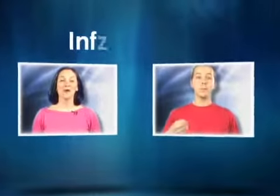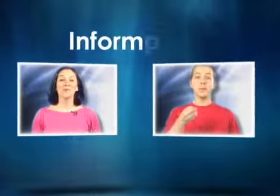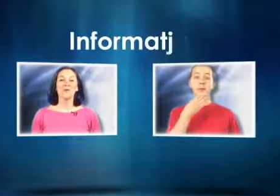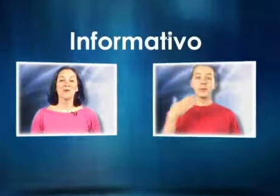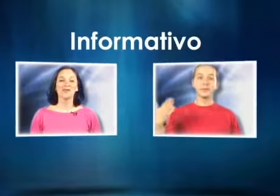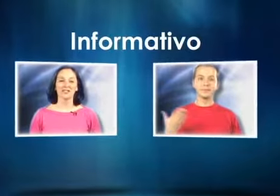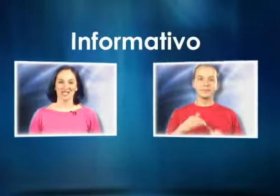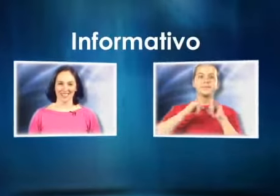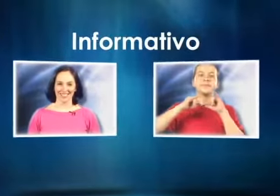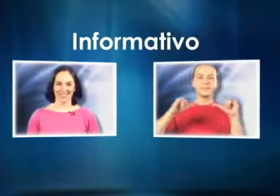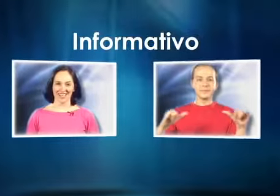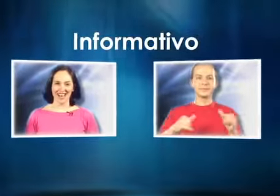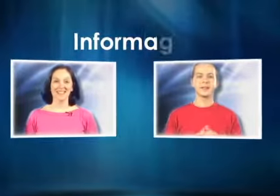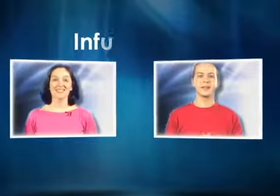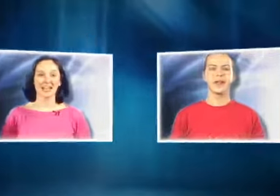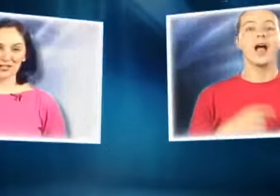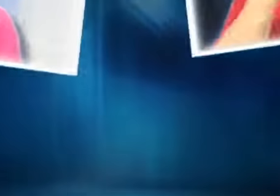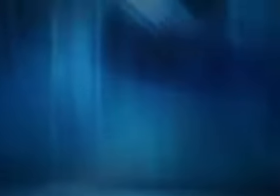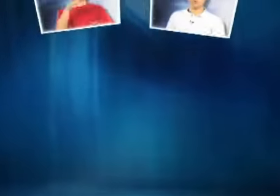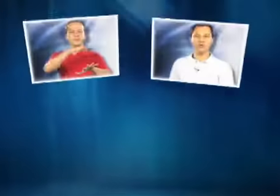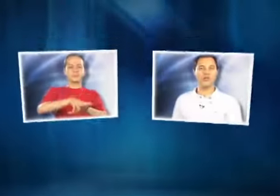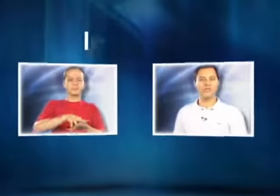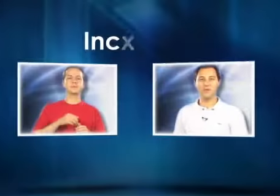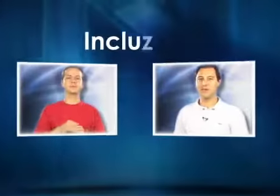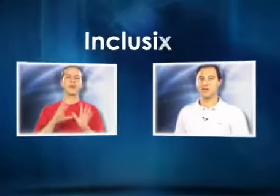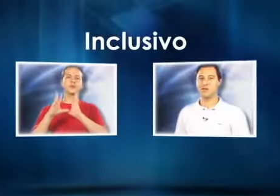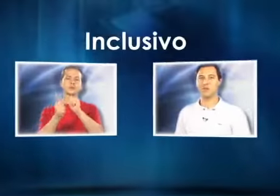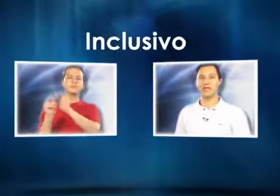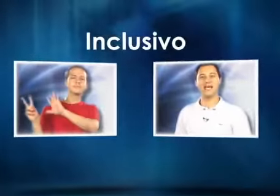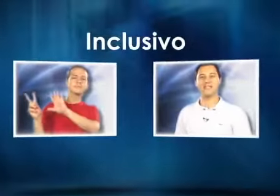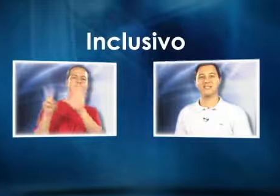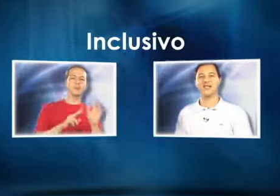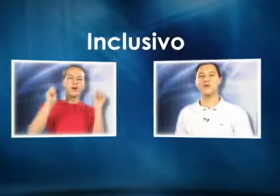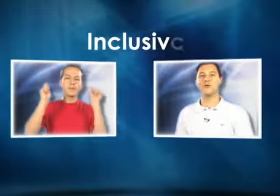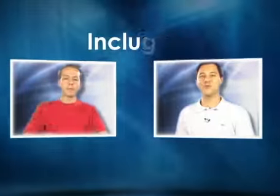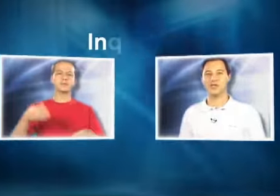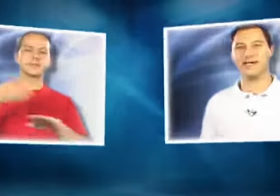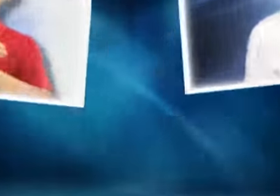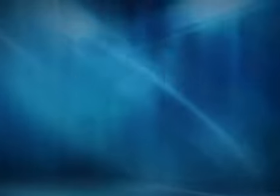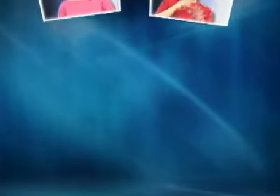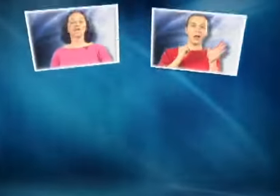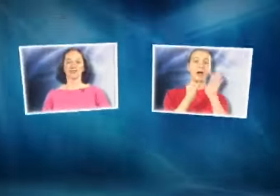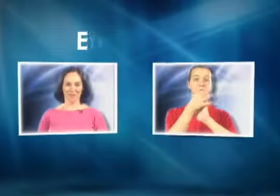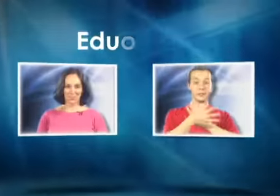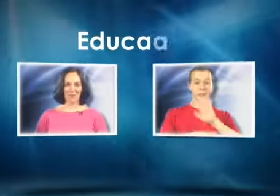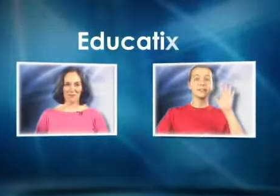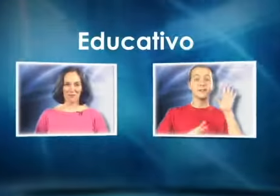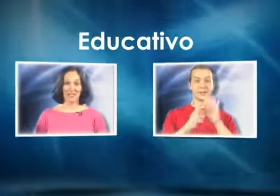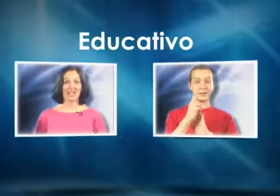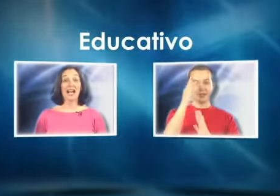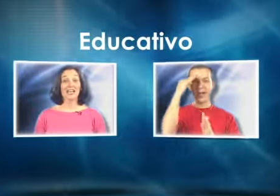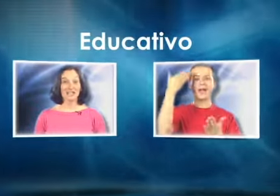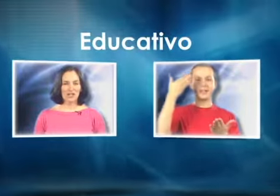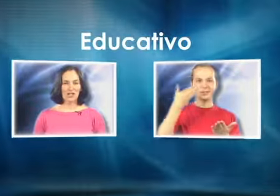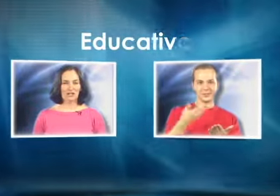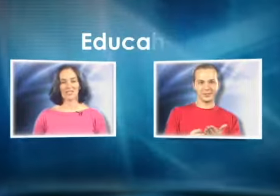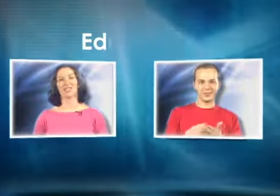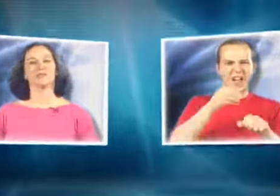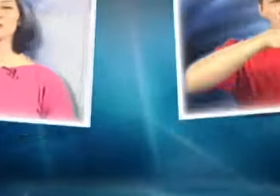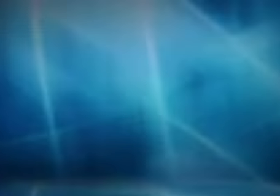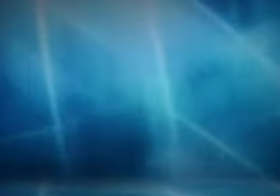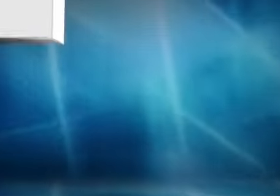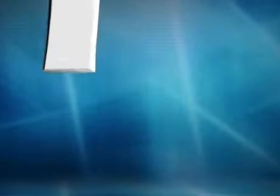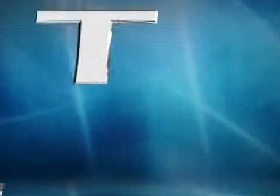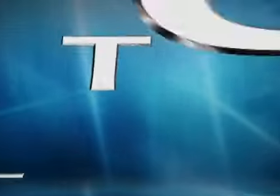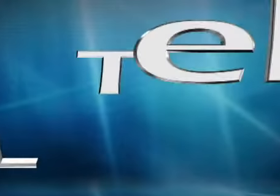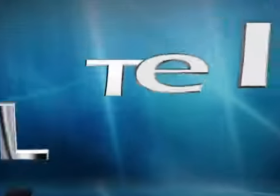E uma boa notícia, a cidadinha. Toda semana você poderá acessar o nosso site. A ONG Vez da Voz acredita